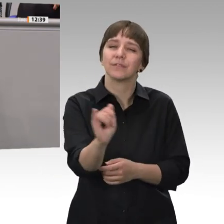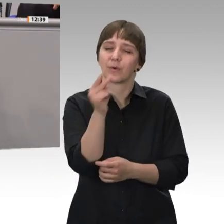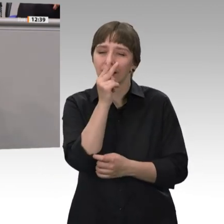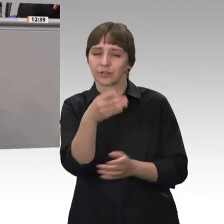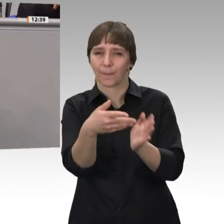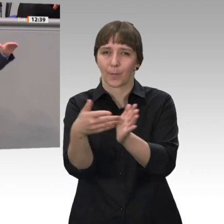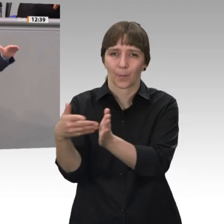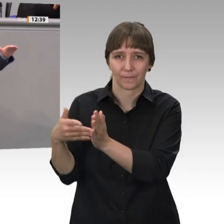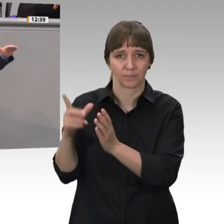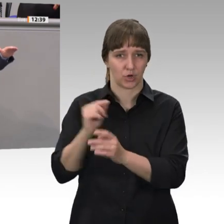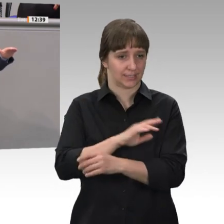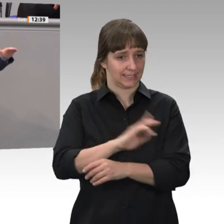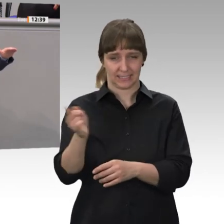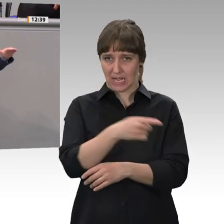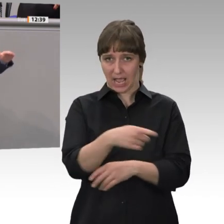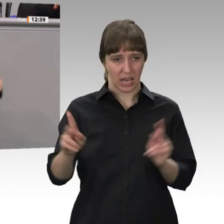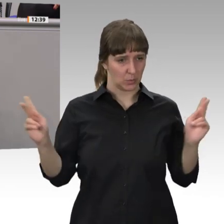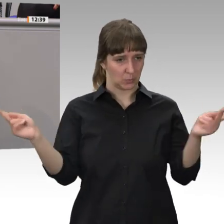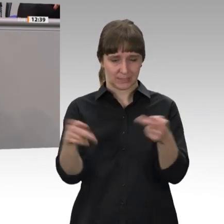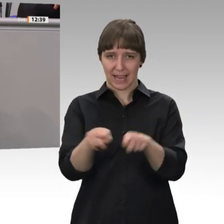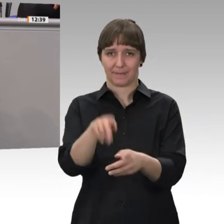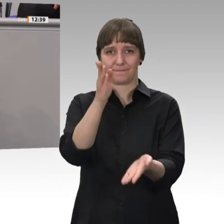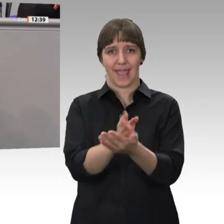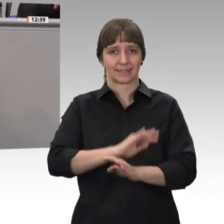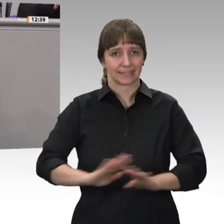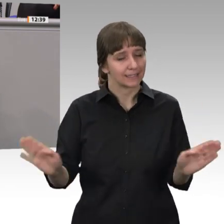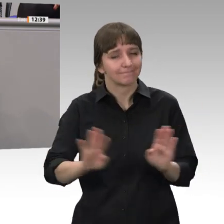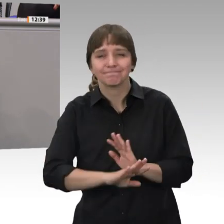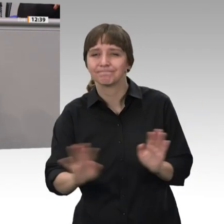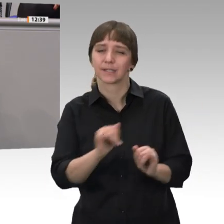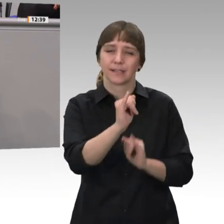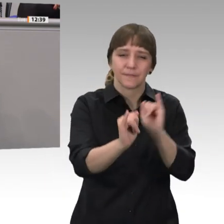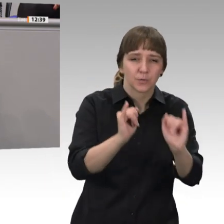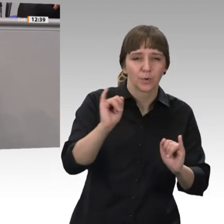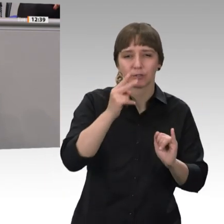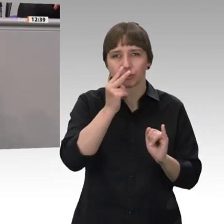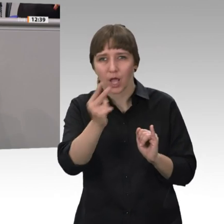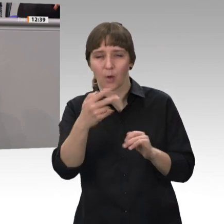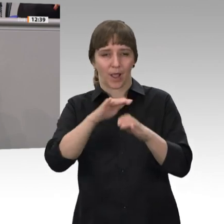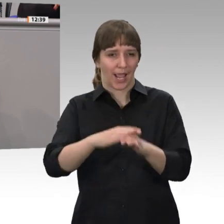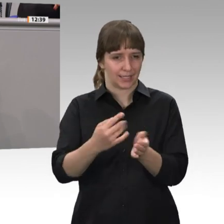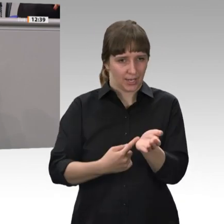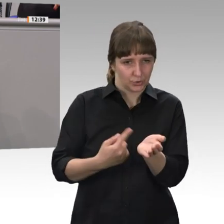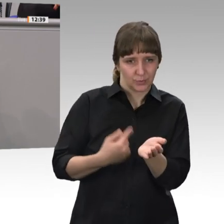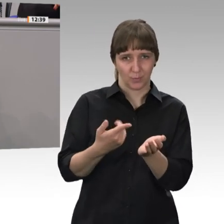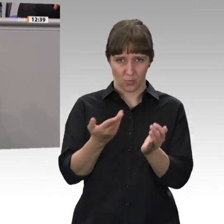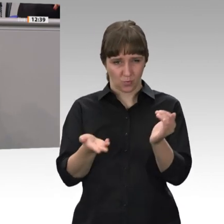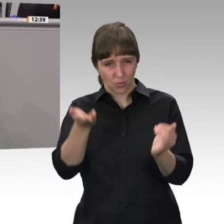keine Einheitssoße für alle, sondern individuelle Aufwertung von Rentenansprüchen, damit man von dieser Rente auch leben kann. Das ist das richtige